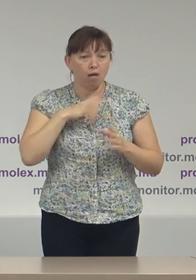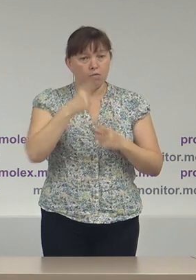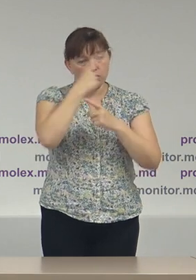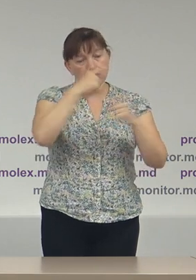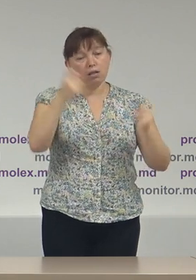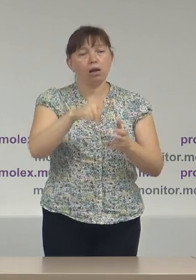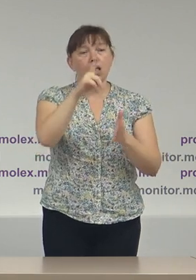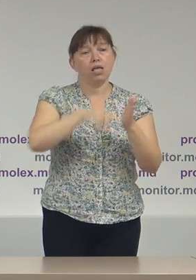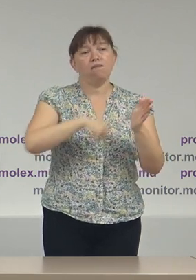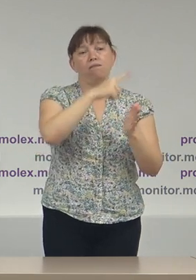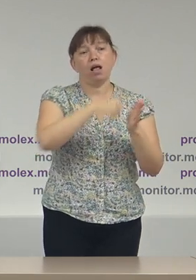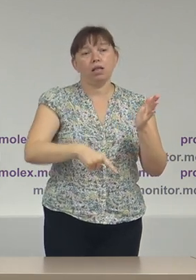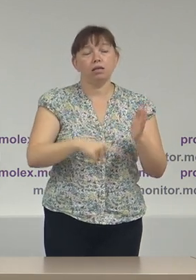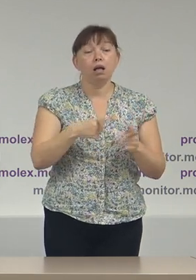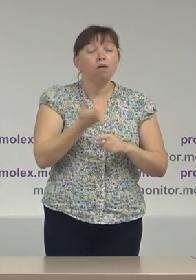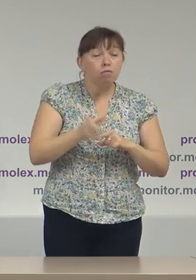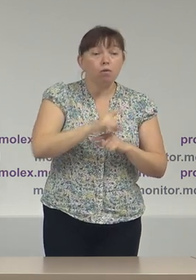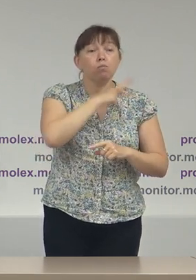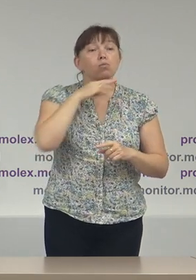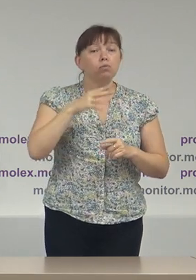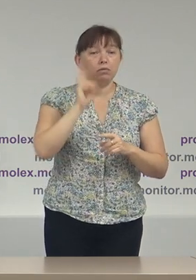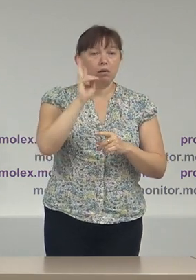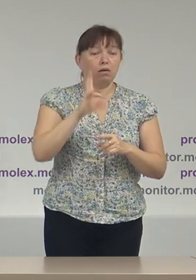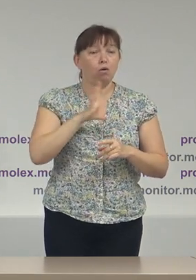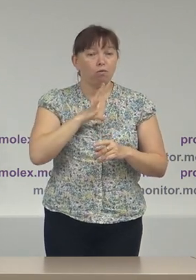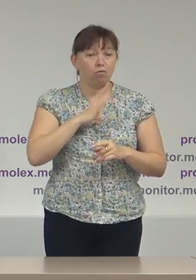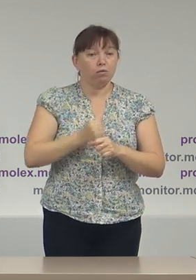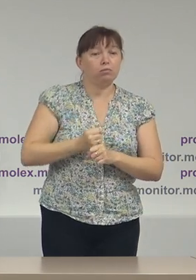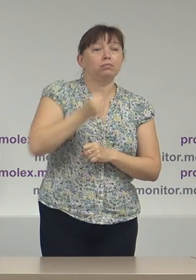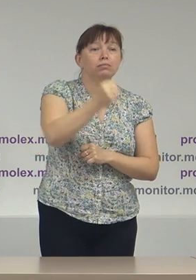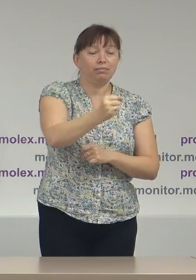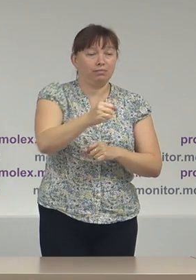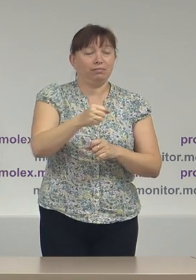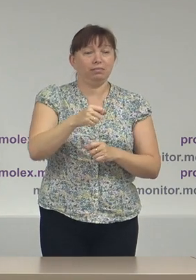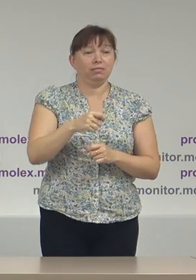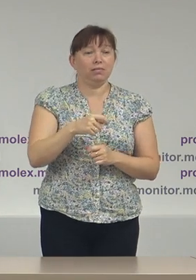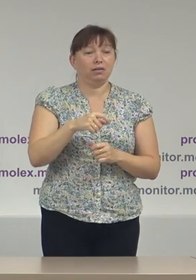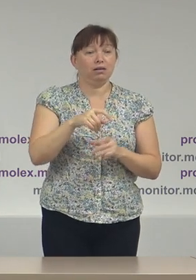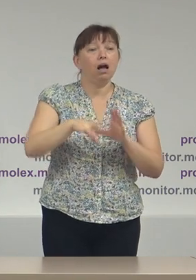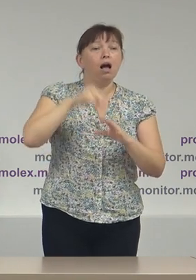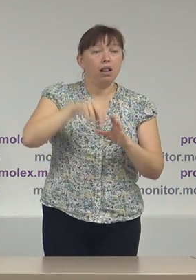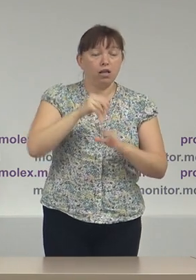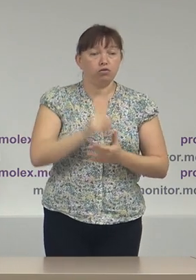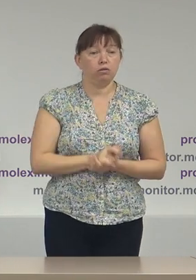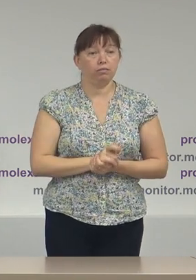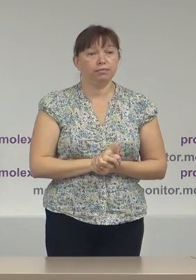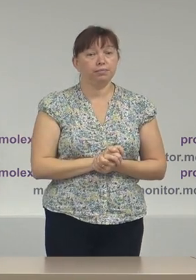invalide la majoritatea concurenților sau pretendenților cer scuze pentru